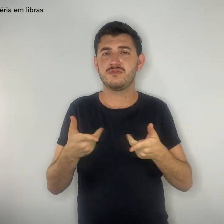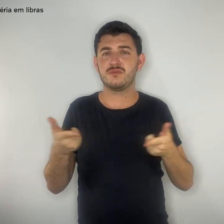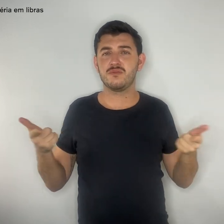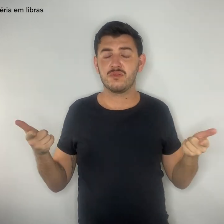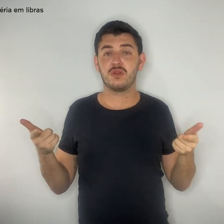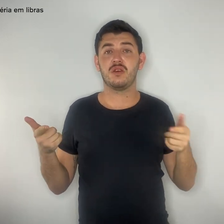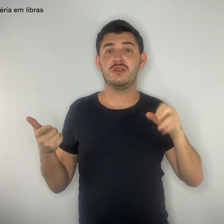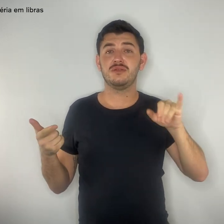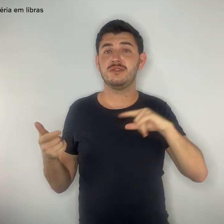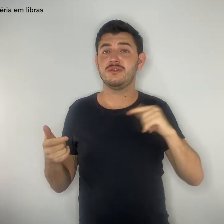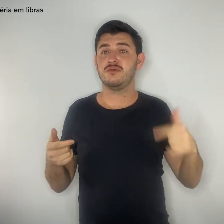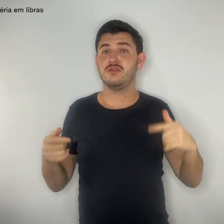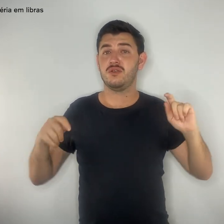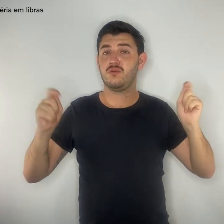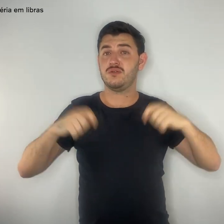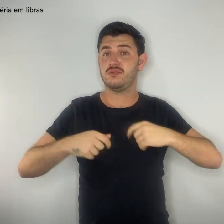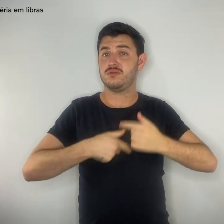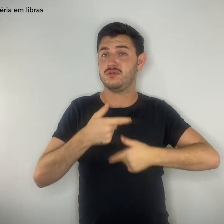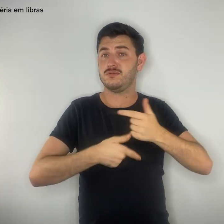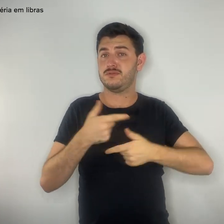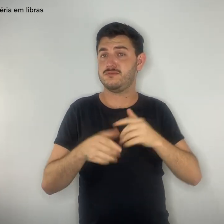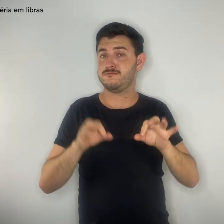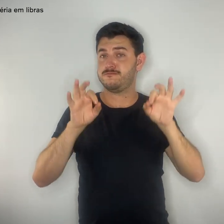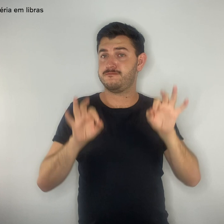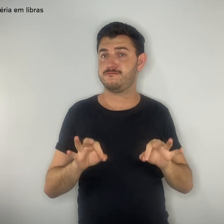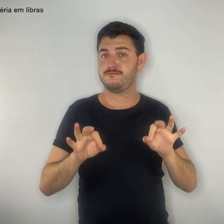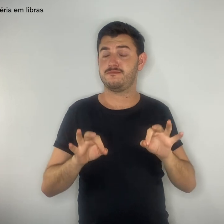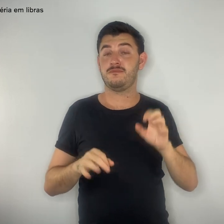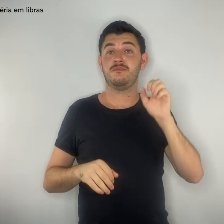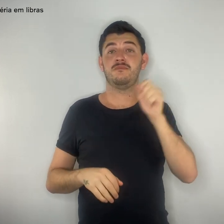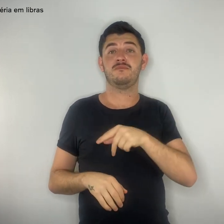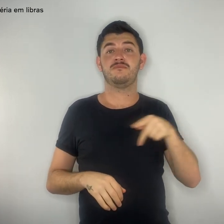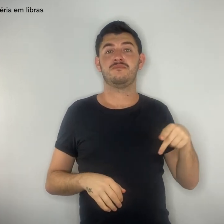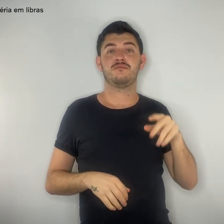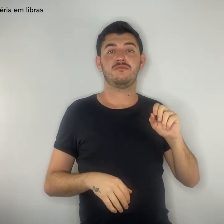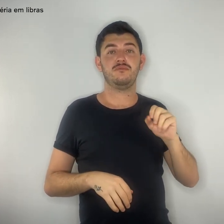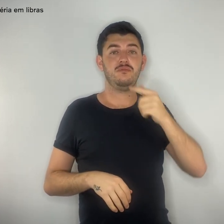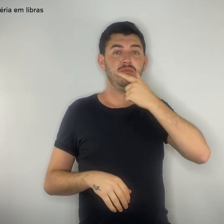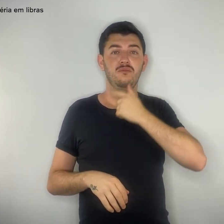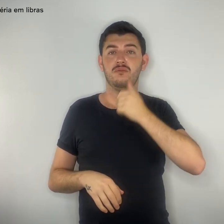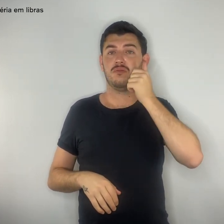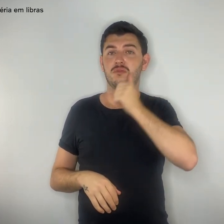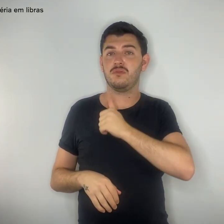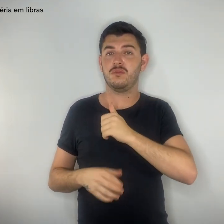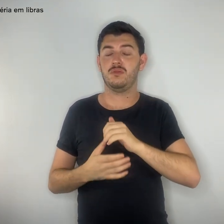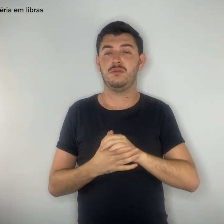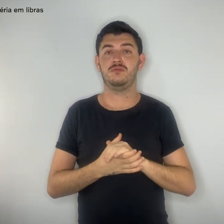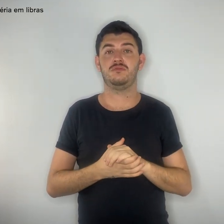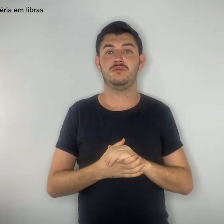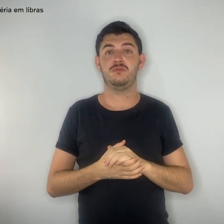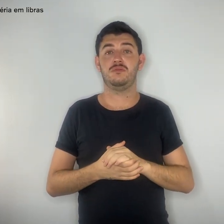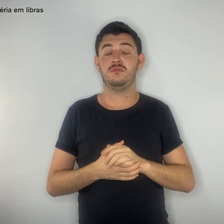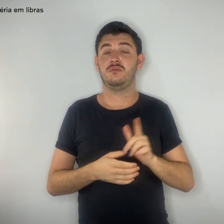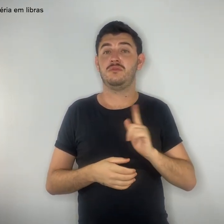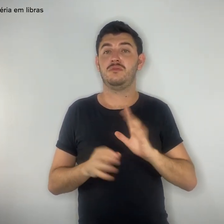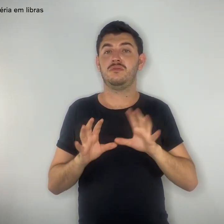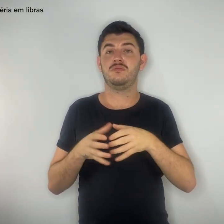no mínimo adequadas para professores e professoras. Turmas superlotadas